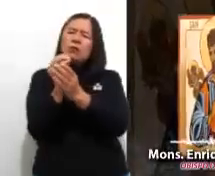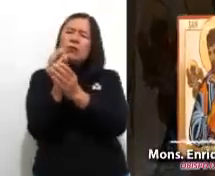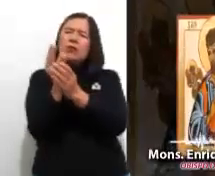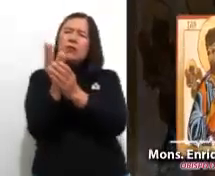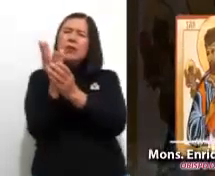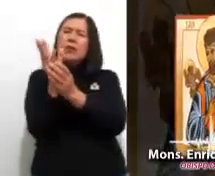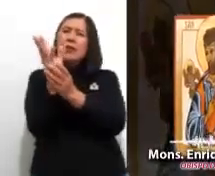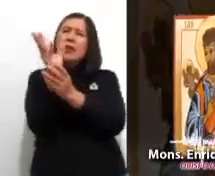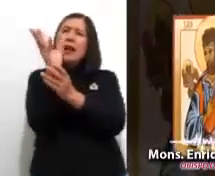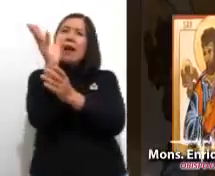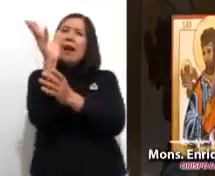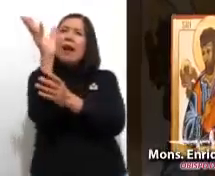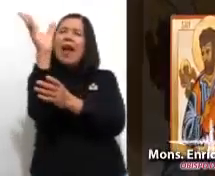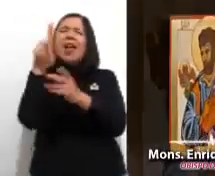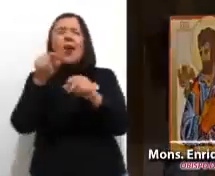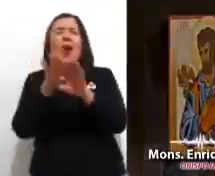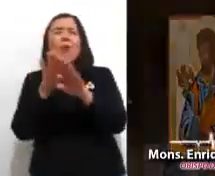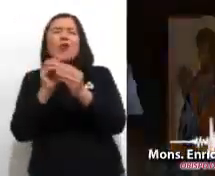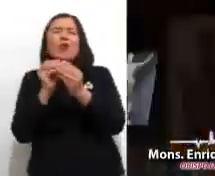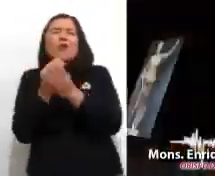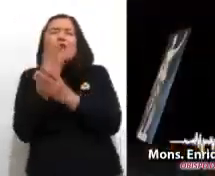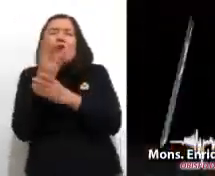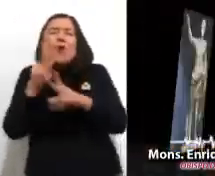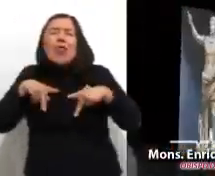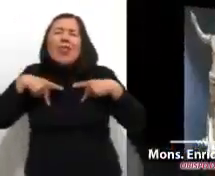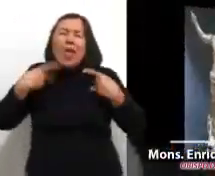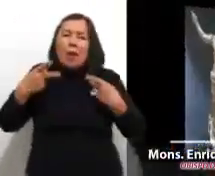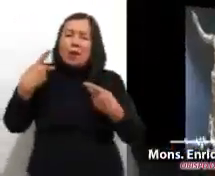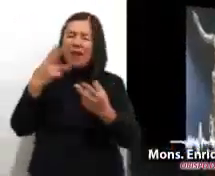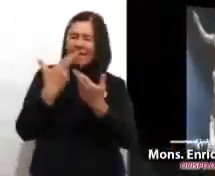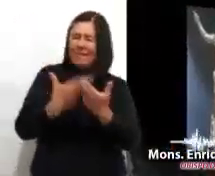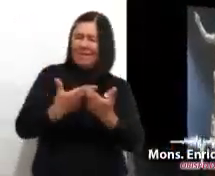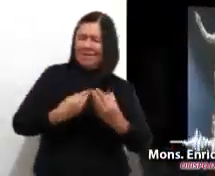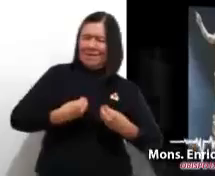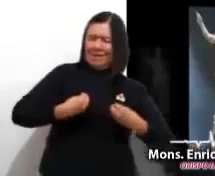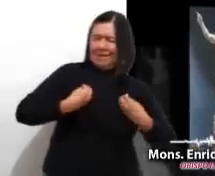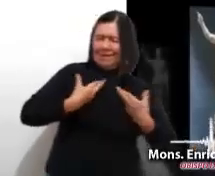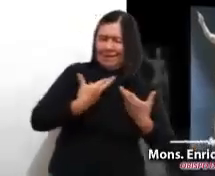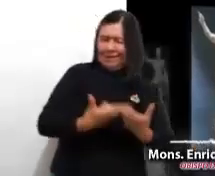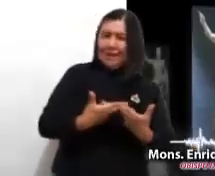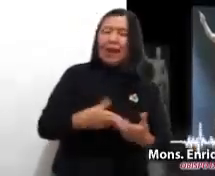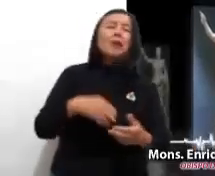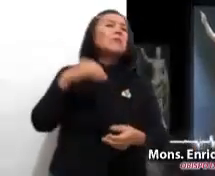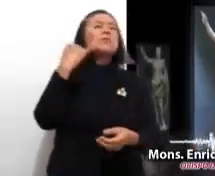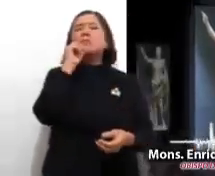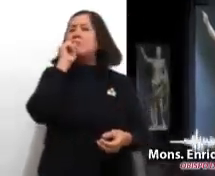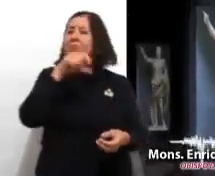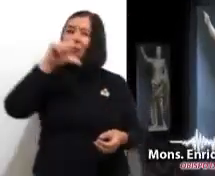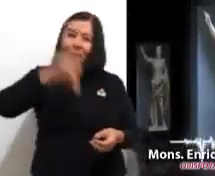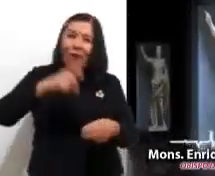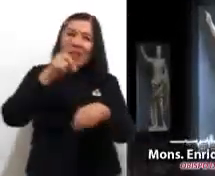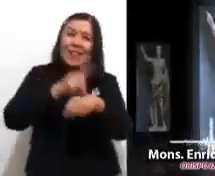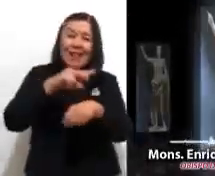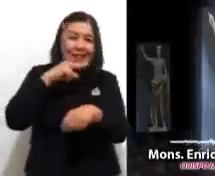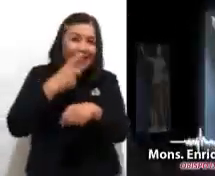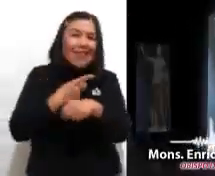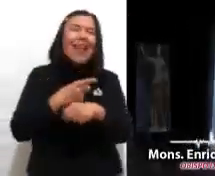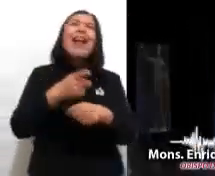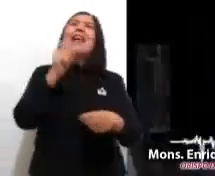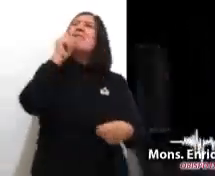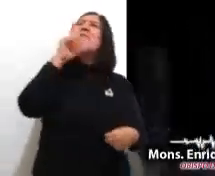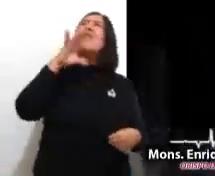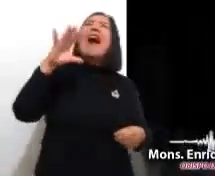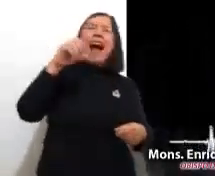aparece y va creciendo, tierno y débil, pero lleno de vigor. Hoy también, en este día de Navidad,